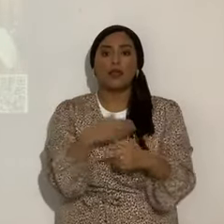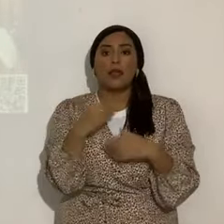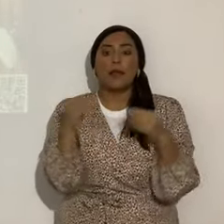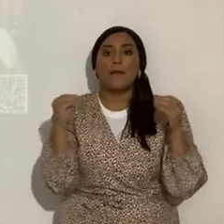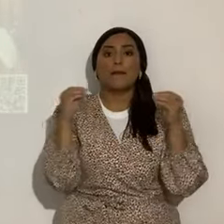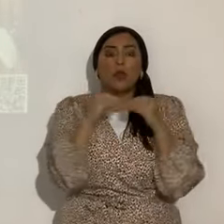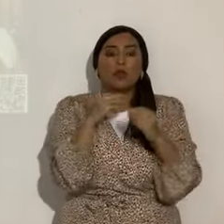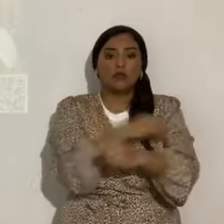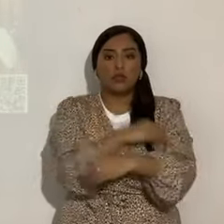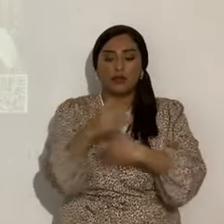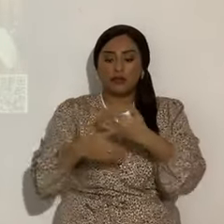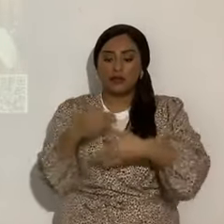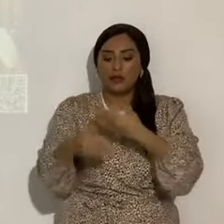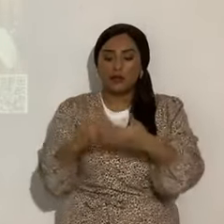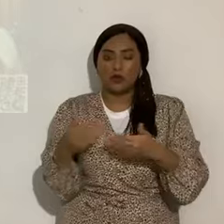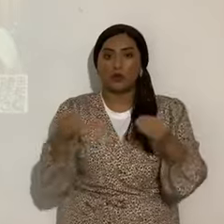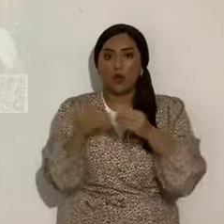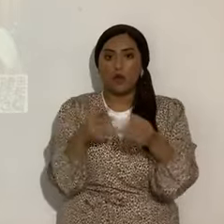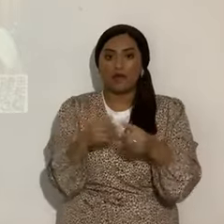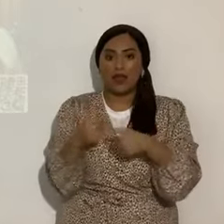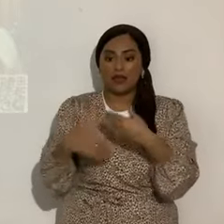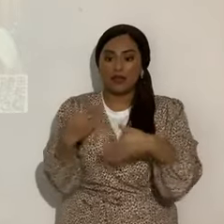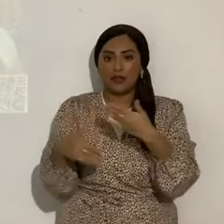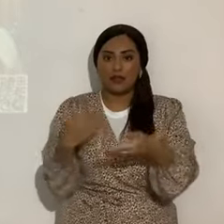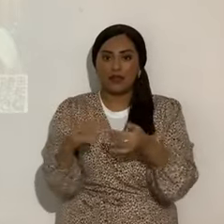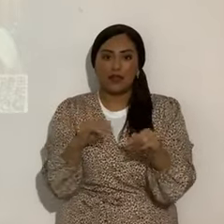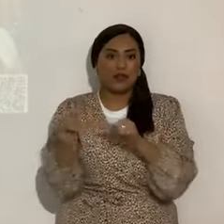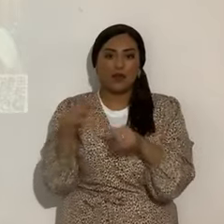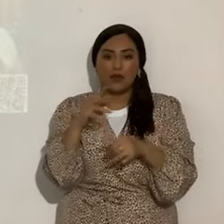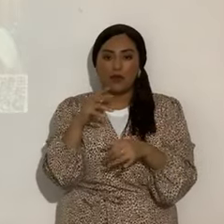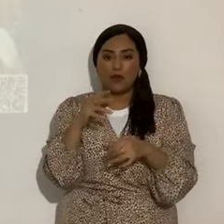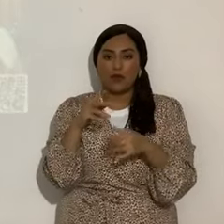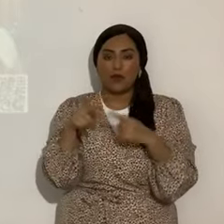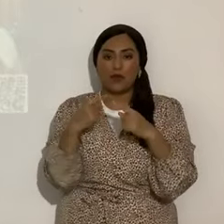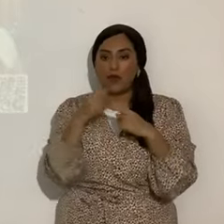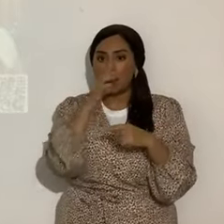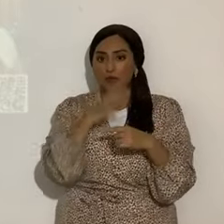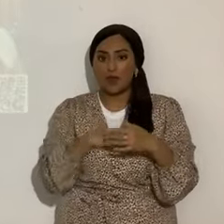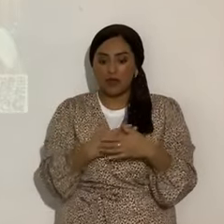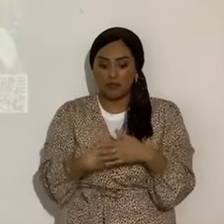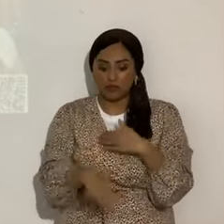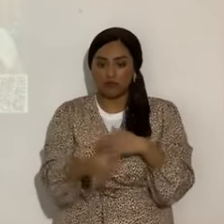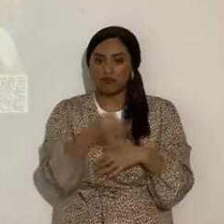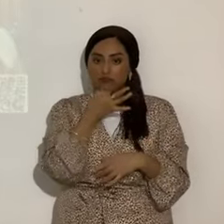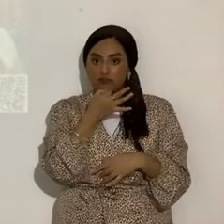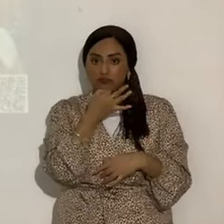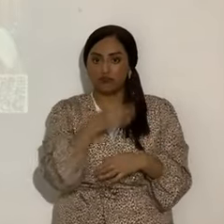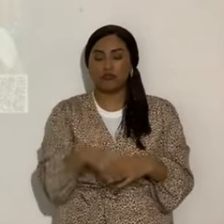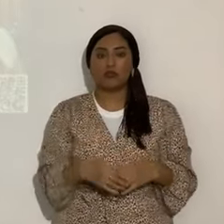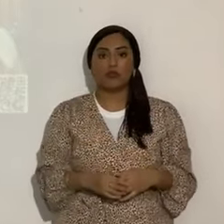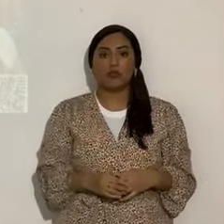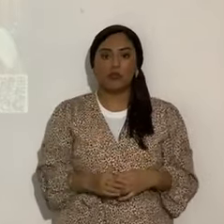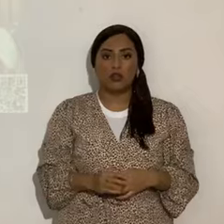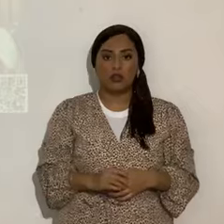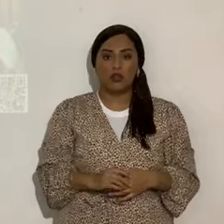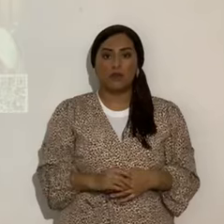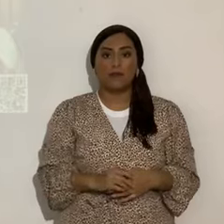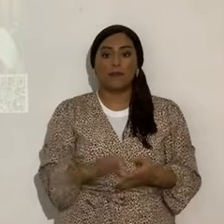intensos y más frecuentes, como un parto cuando una mujer va a parir. Sí, va a tener su bebé. Y eso está en Juan